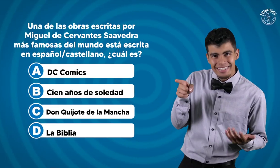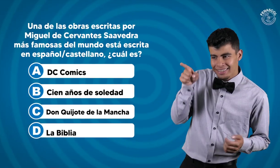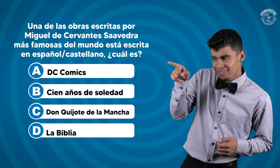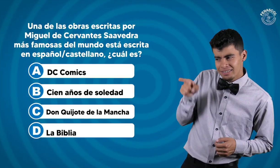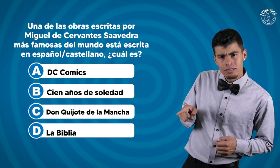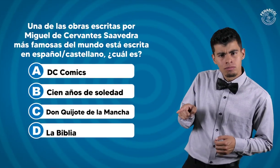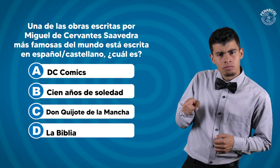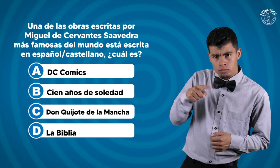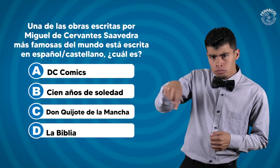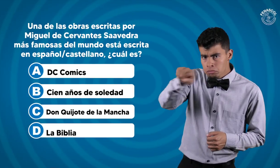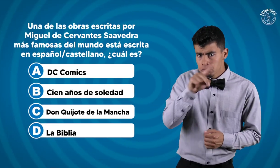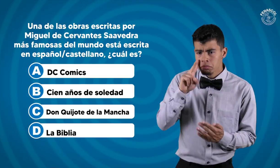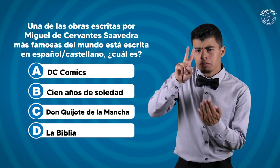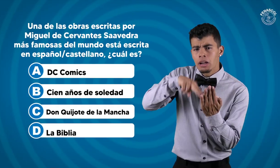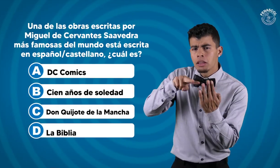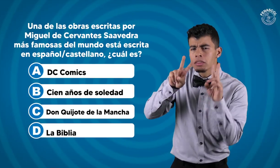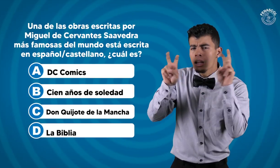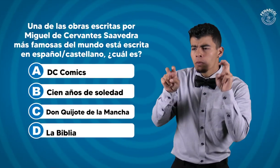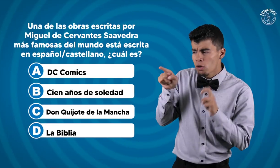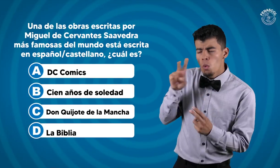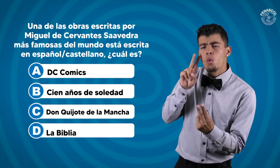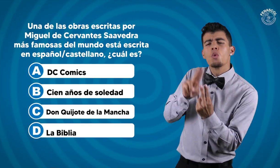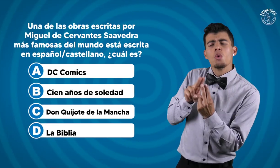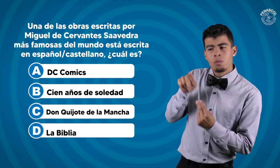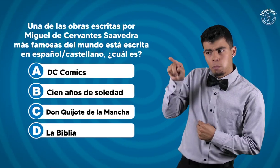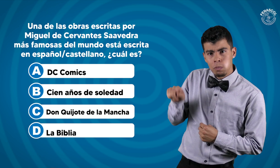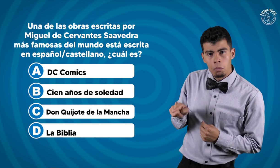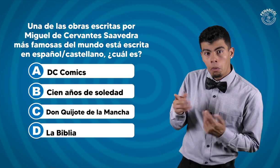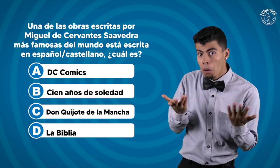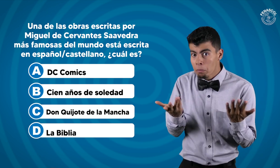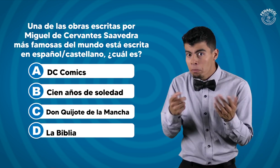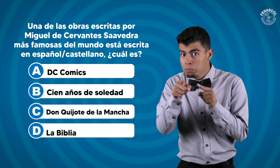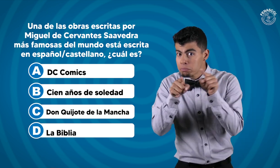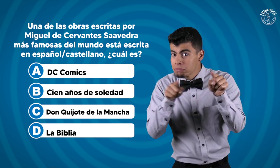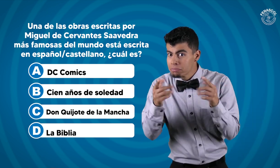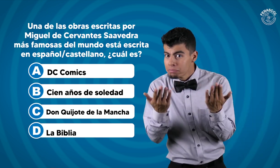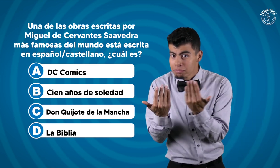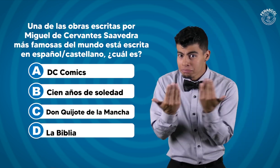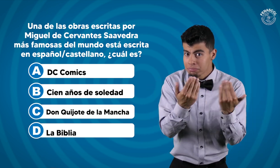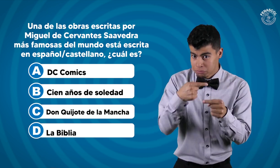¿Conocen estas obras? Déjenos sus comentarios. ¿Cuál será la respuesta? Escríbanla.